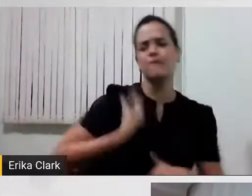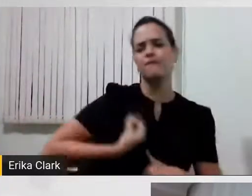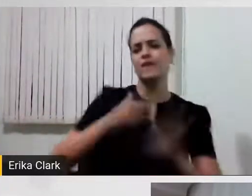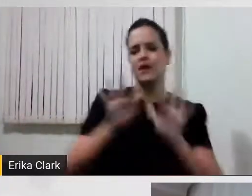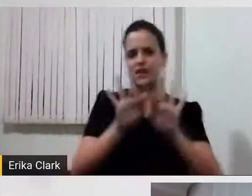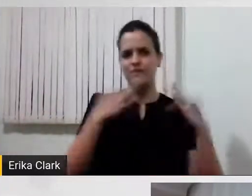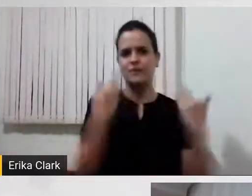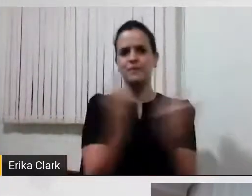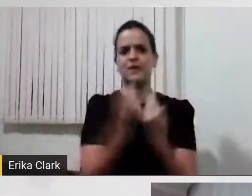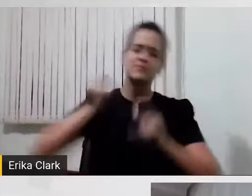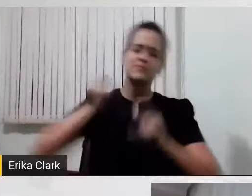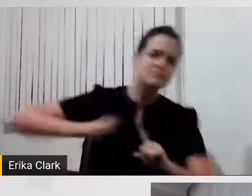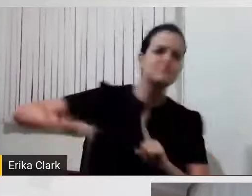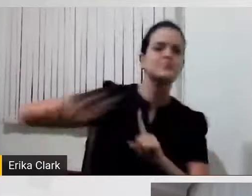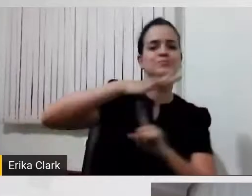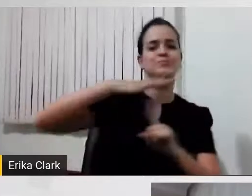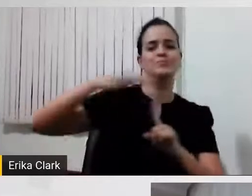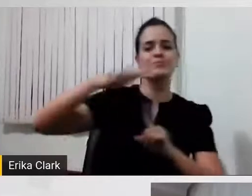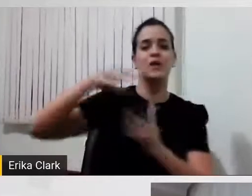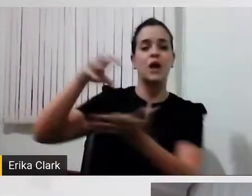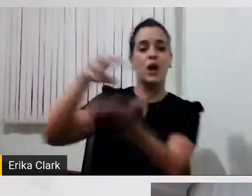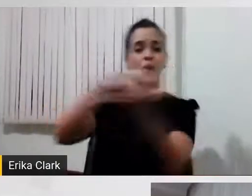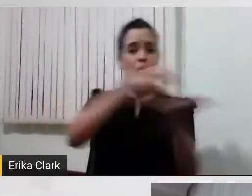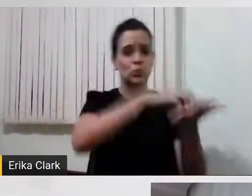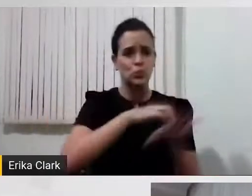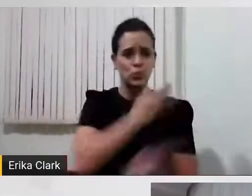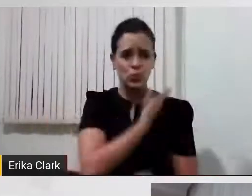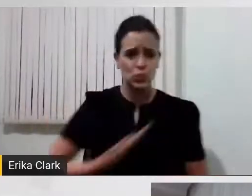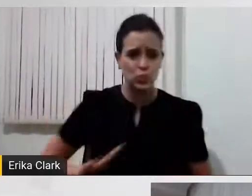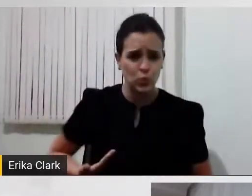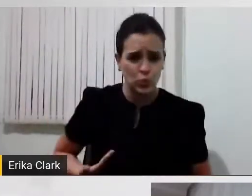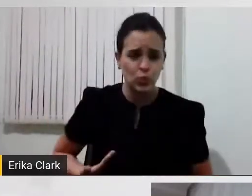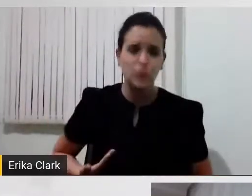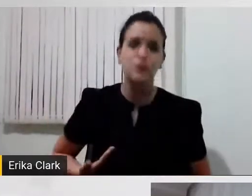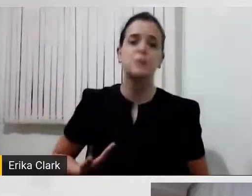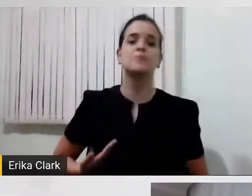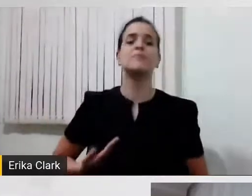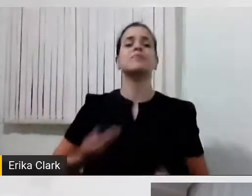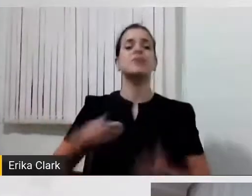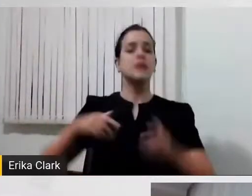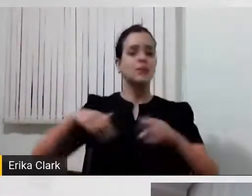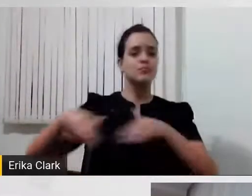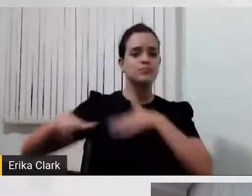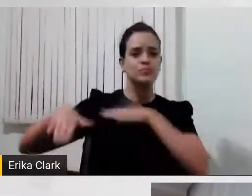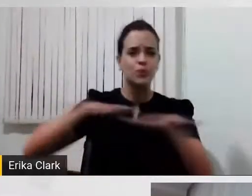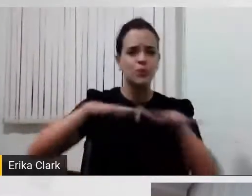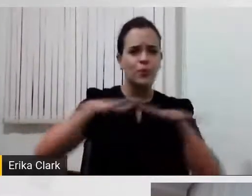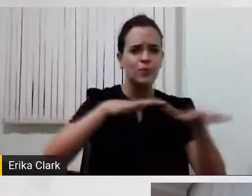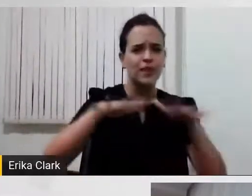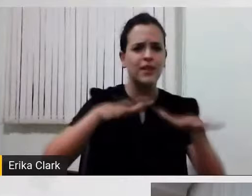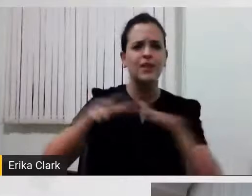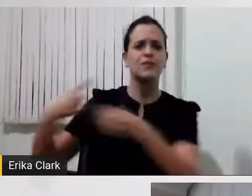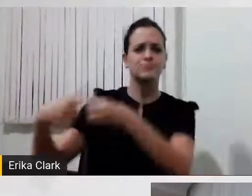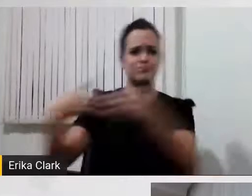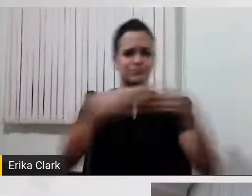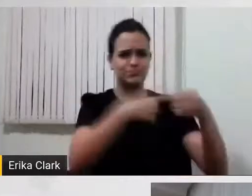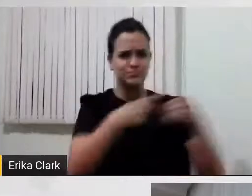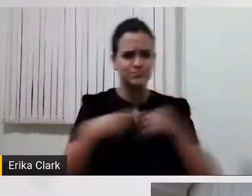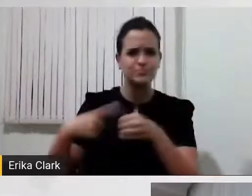sociedade, para os lugares públicos, para a mobilidade urbana. Então, eu acho que a gente tem...